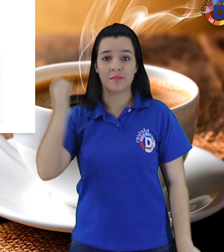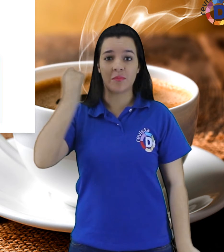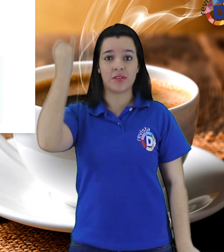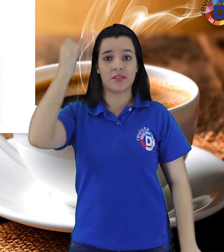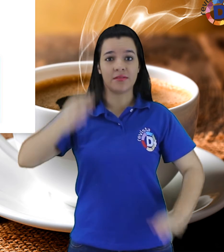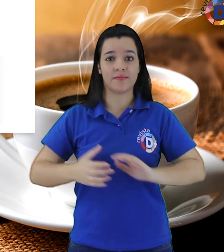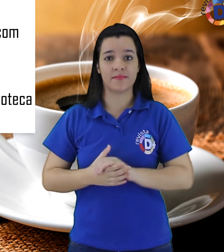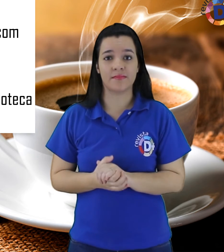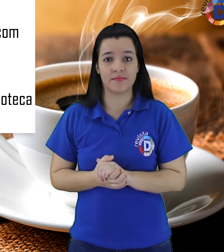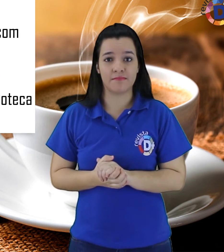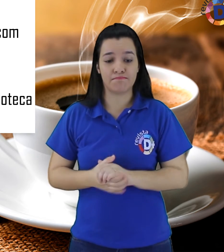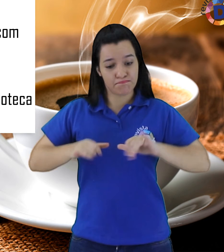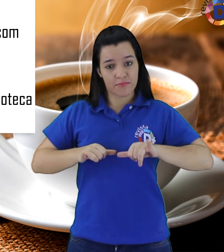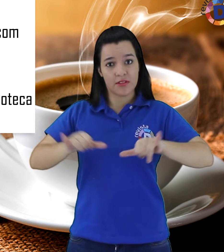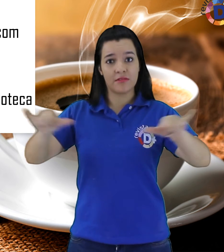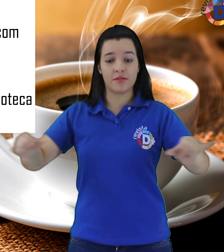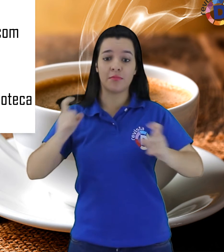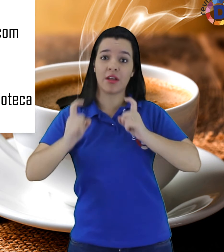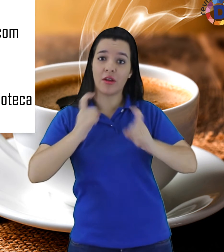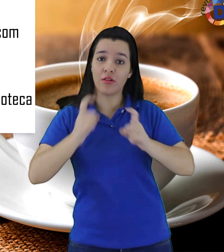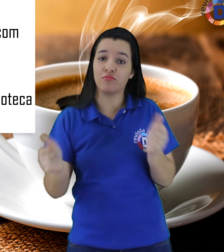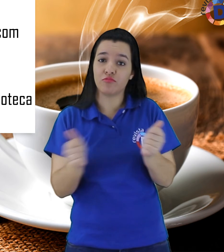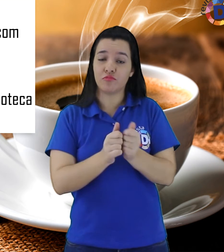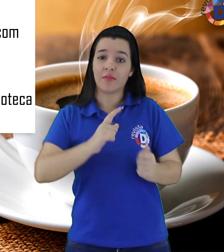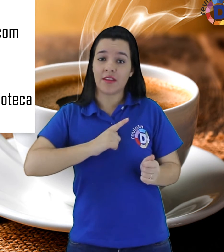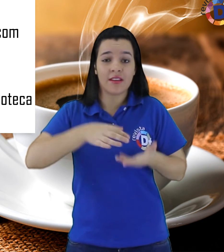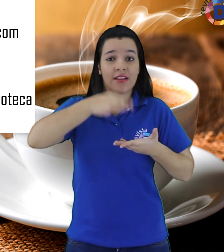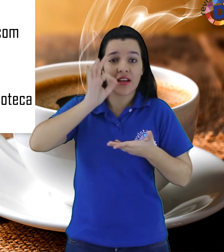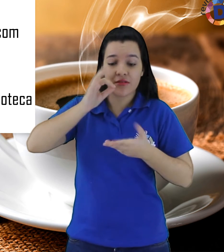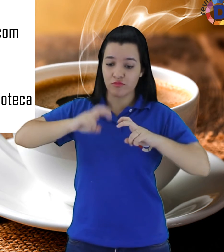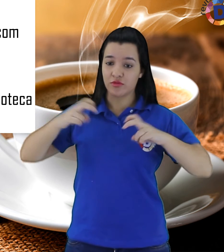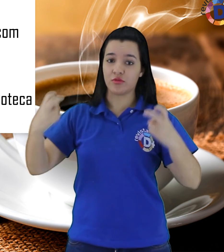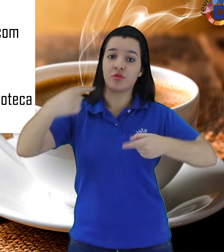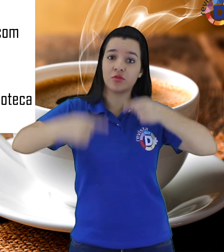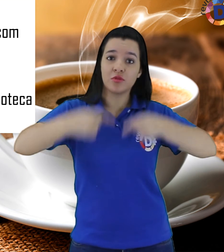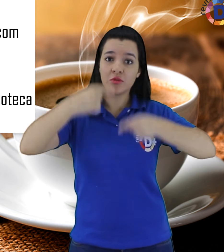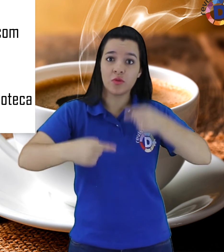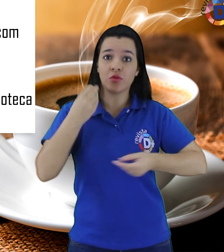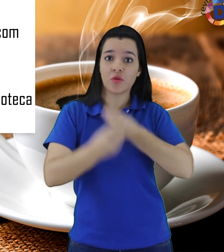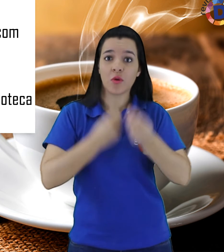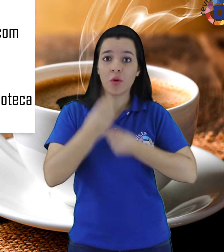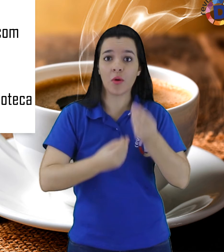Café com Direitos A pessoa com deficiência e sua família Local